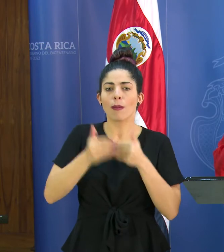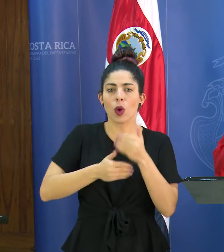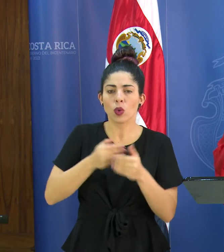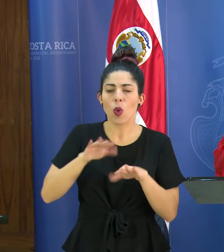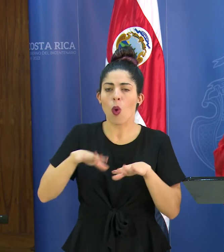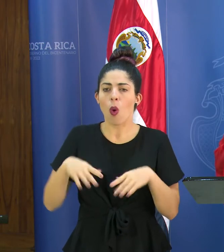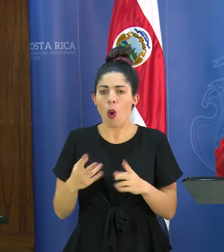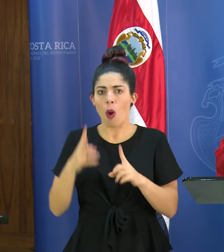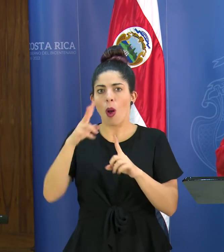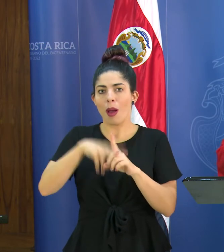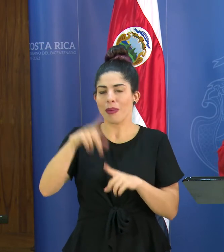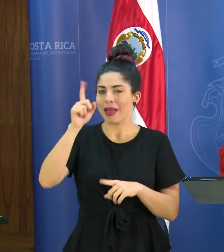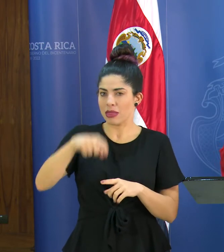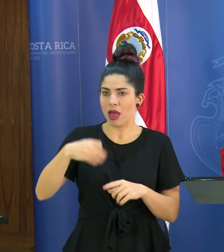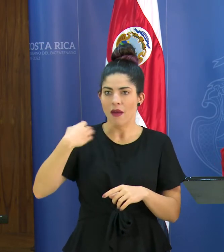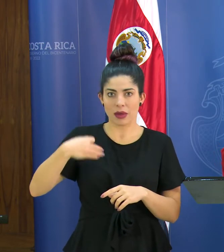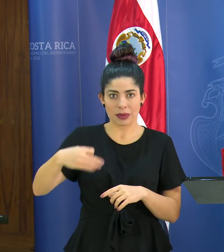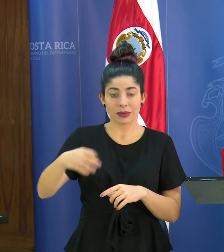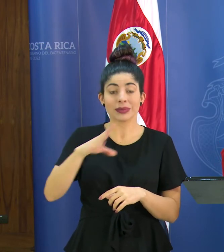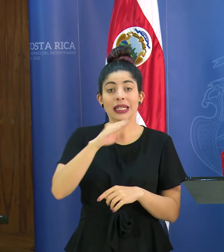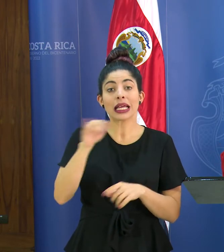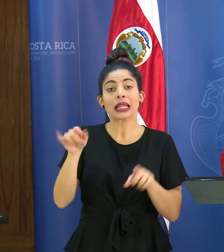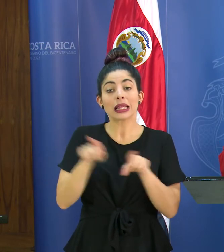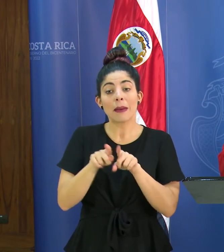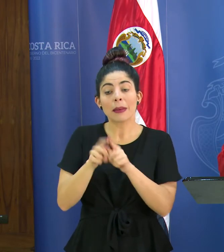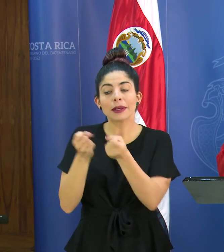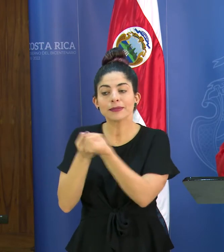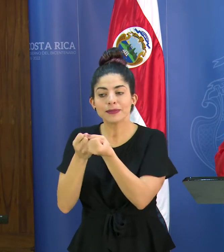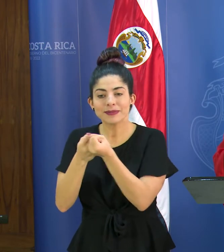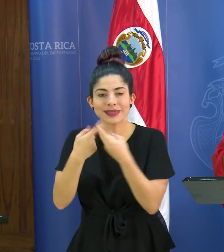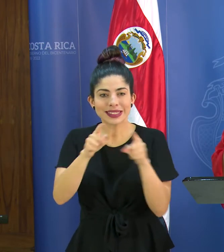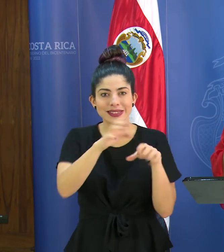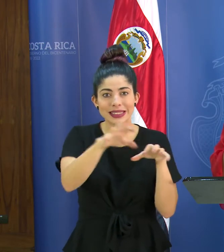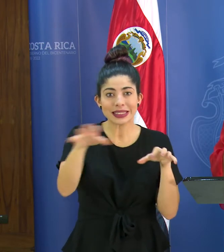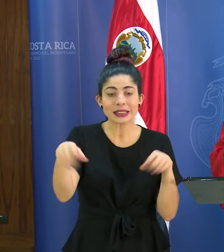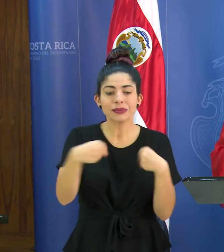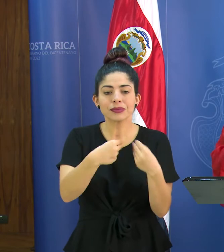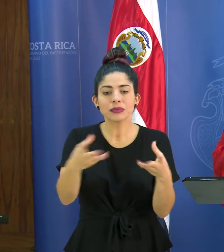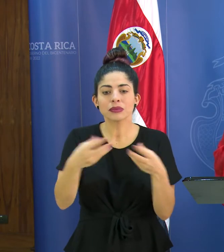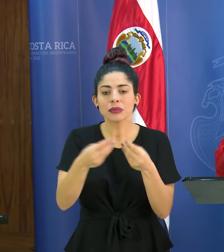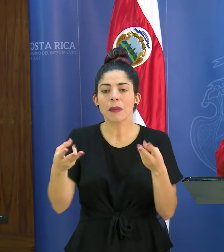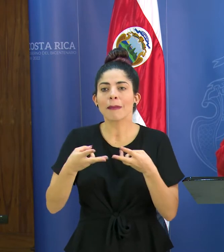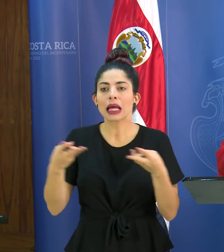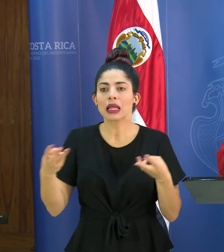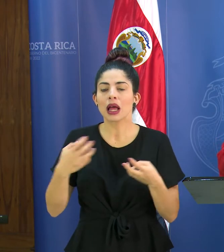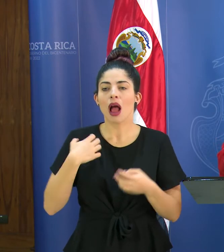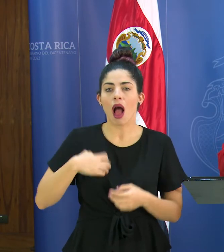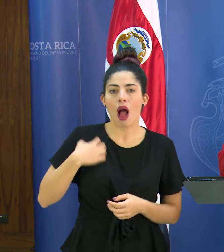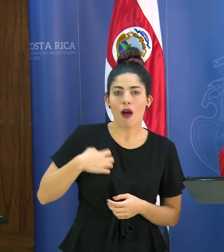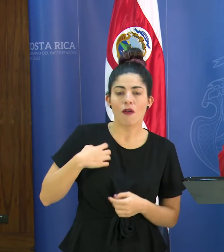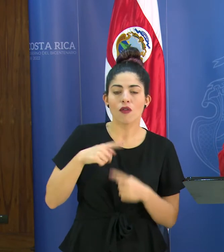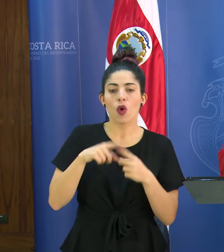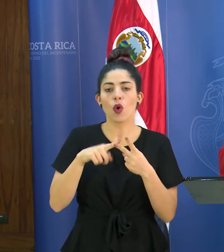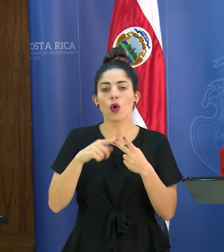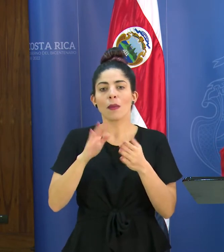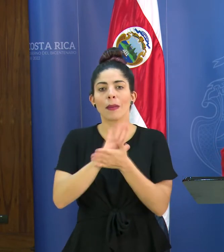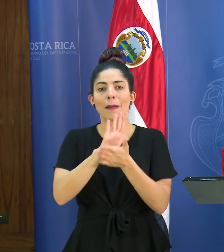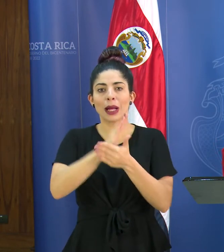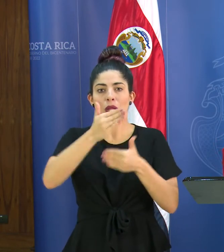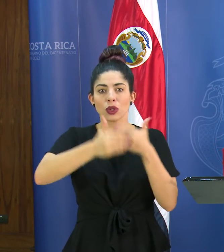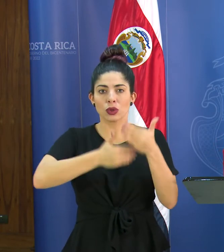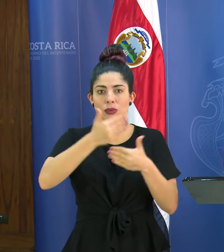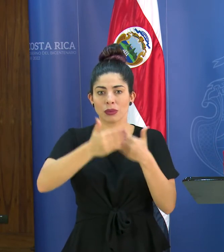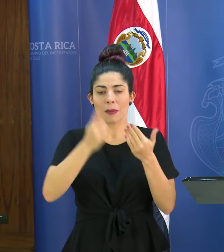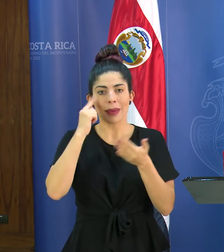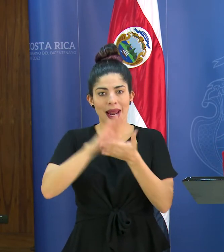también estamos apoyando los centros educativos para los suministros de jabón y toallas de